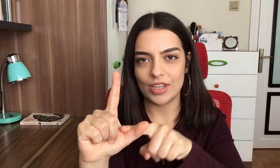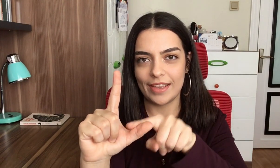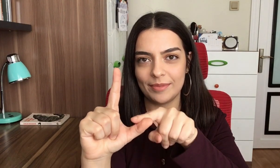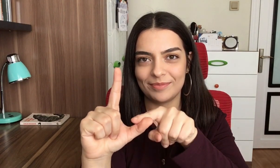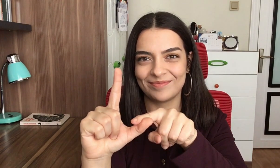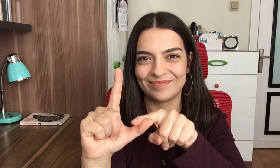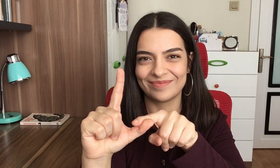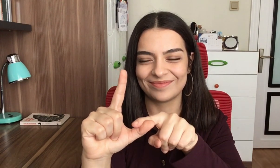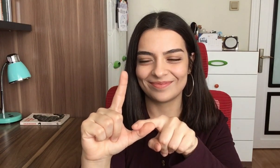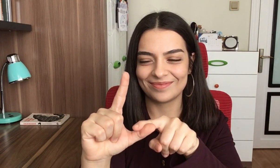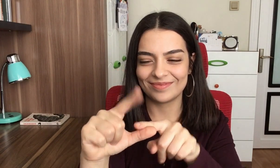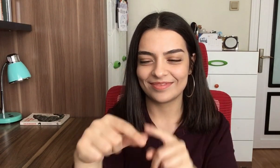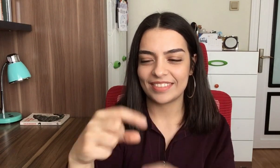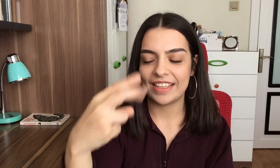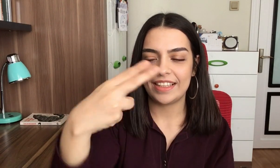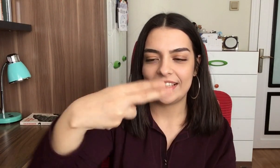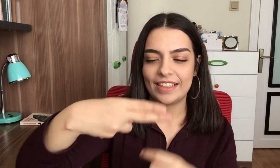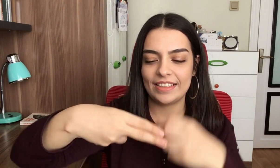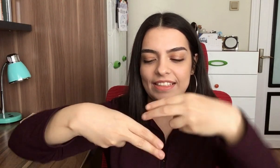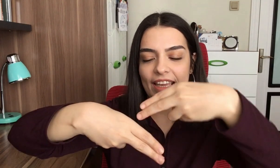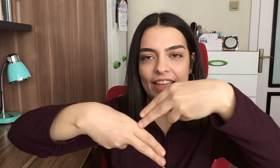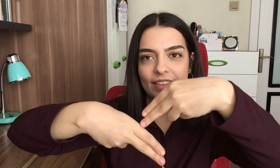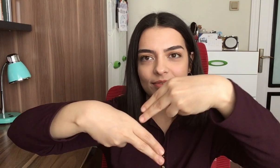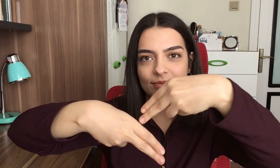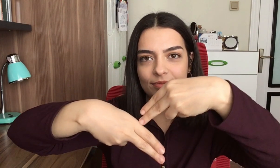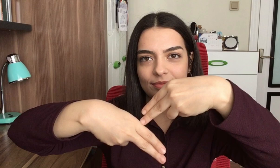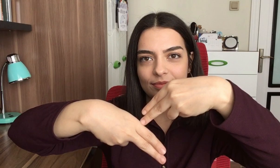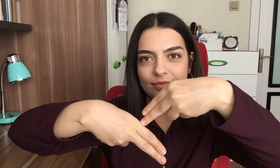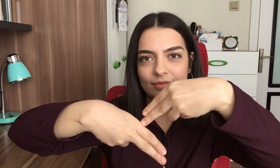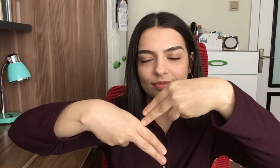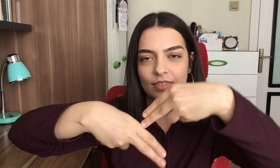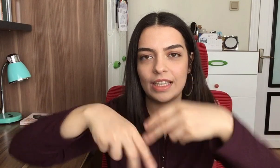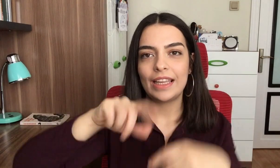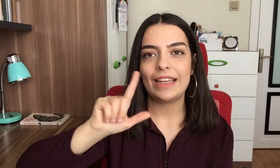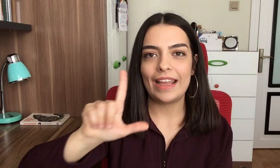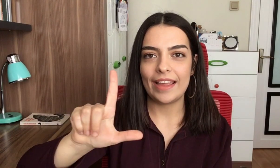J K L L